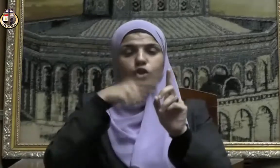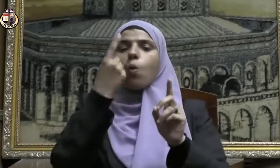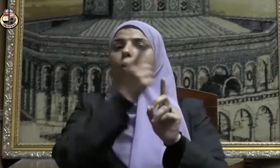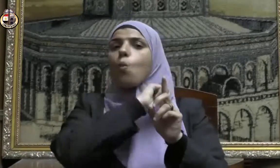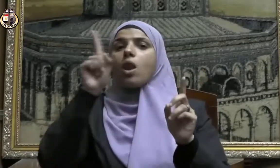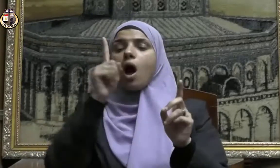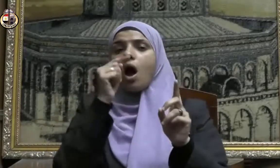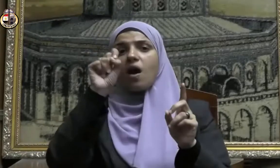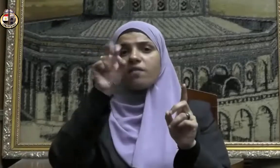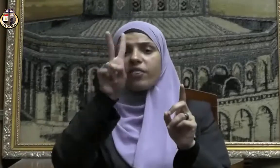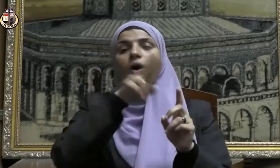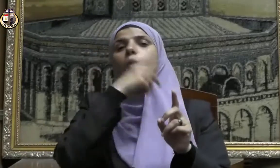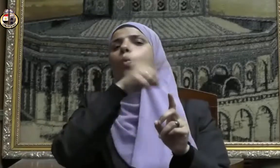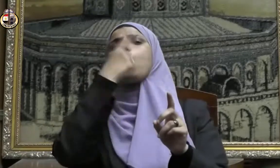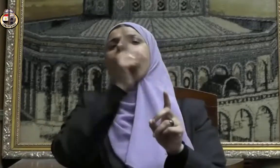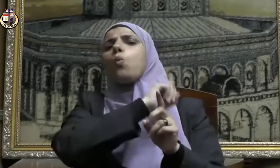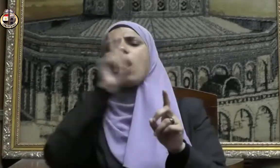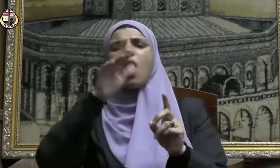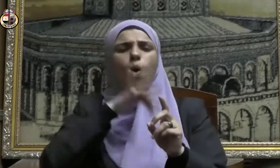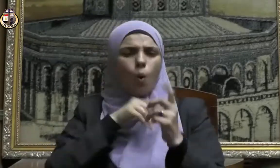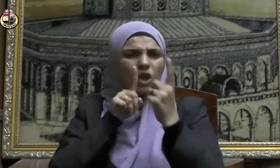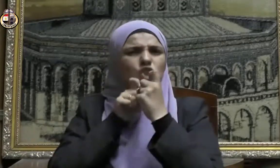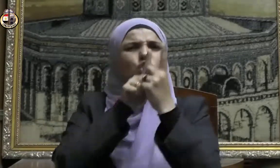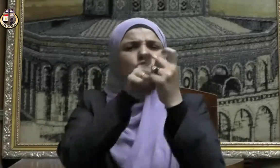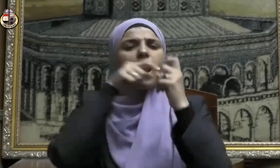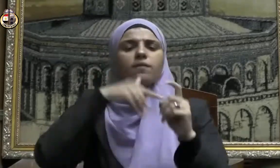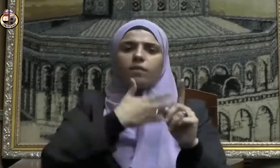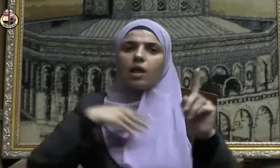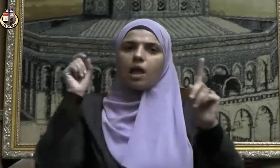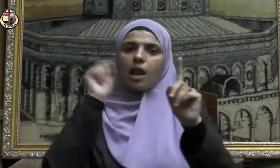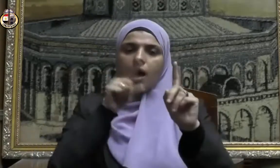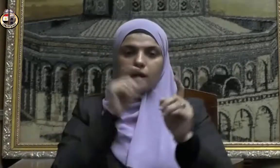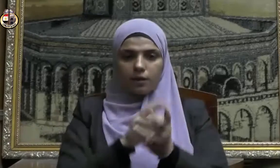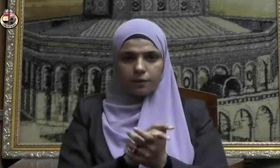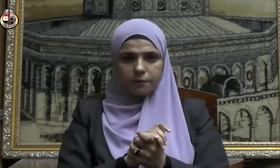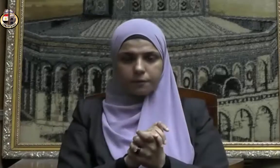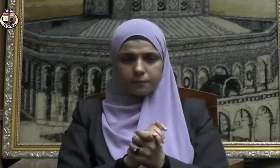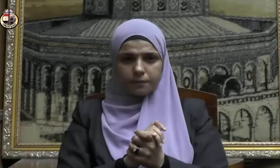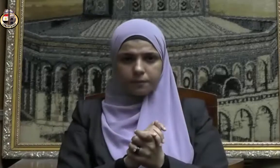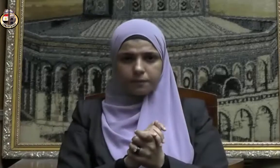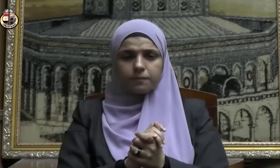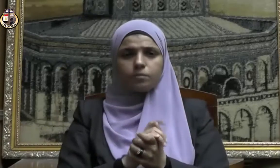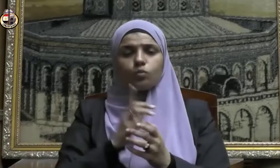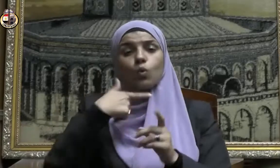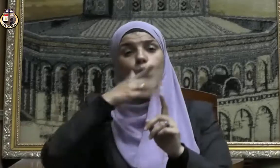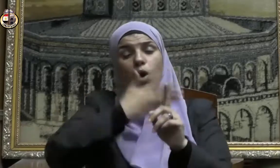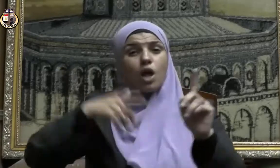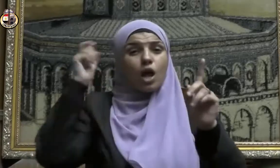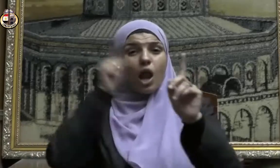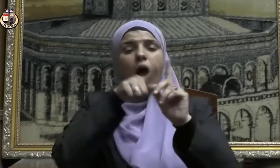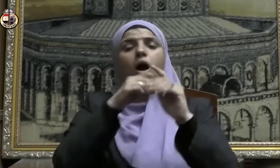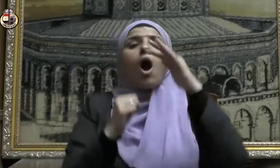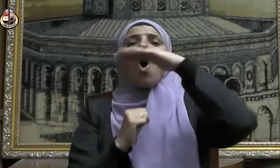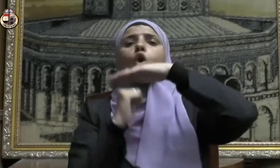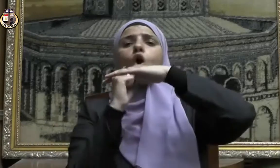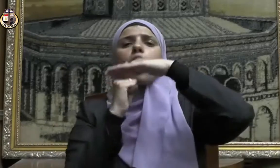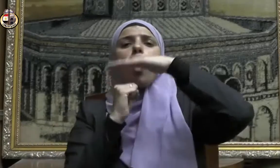رفث ولا فسوق ولا جدال في الحج والحج هو الركن الخامس من